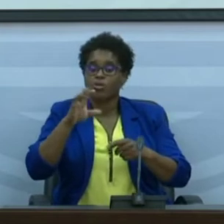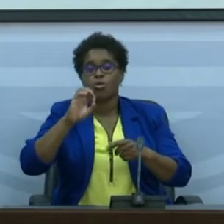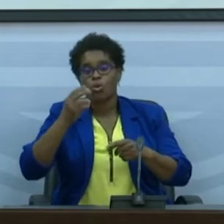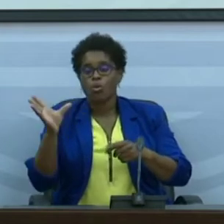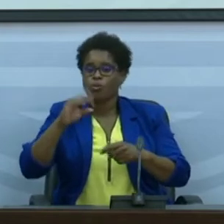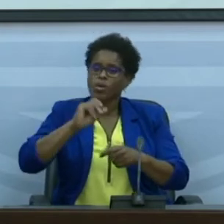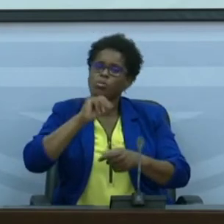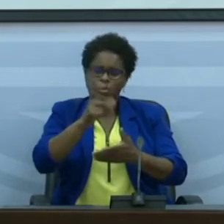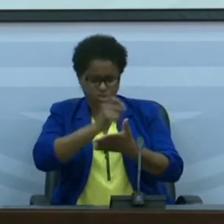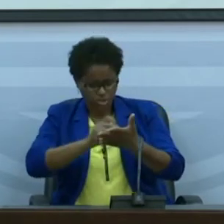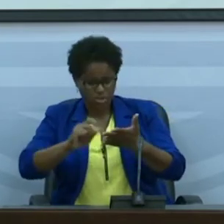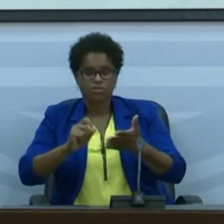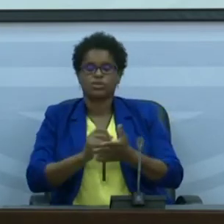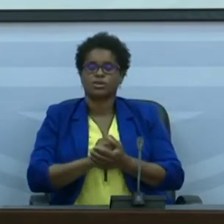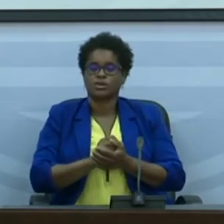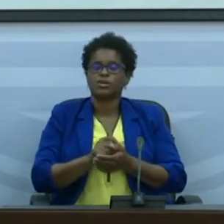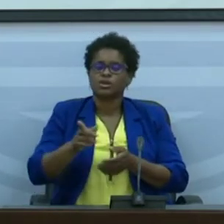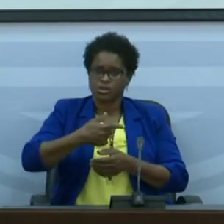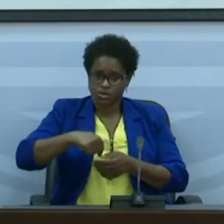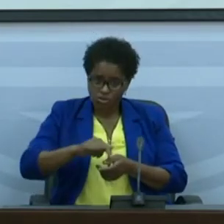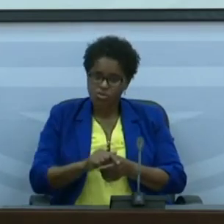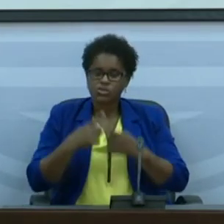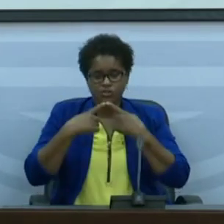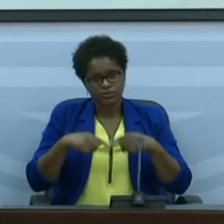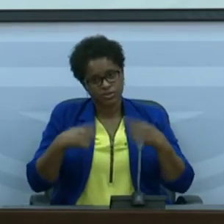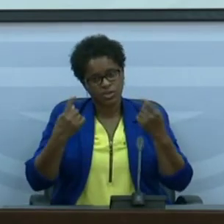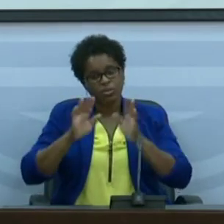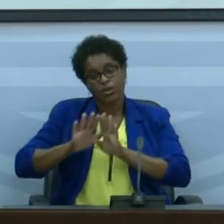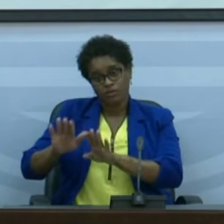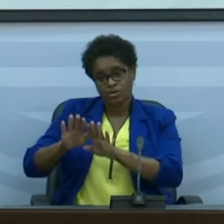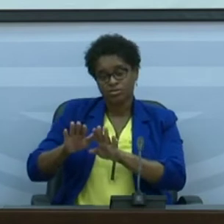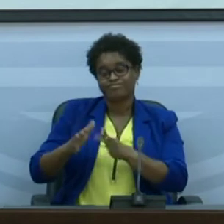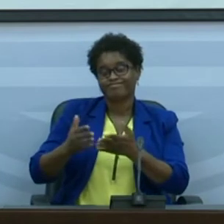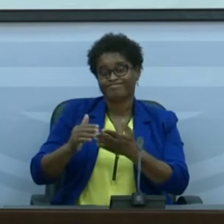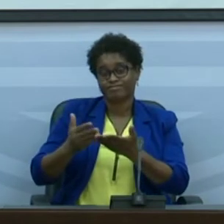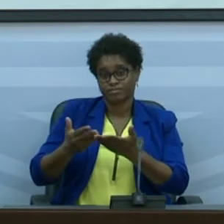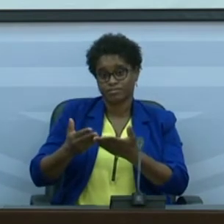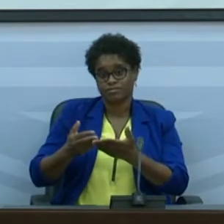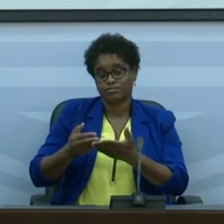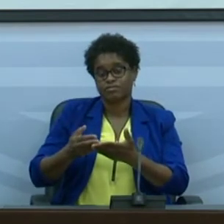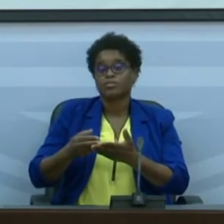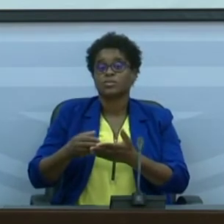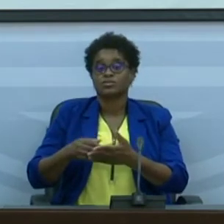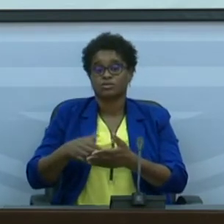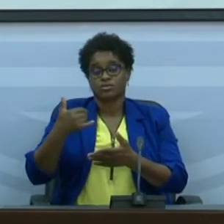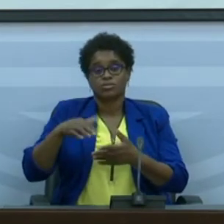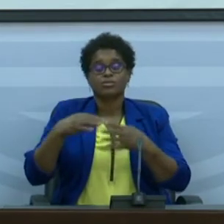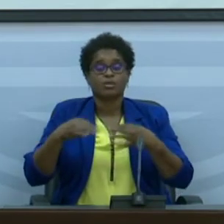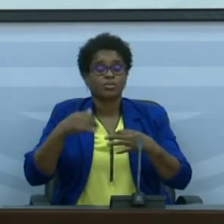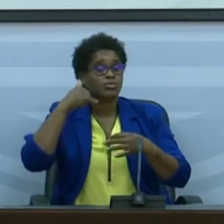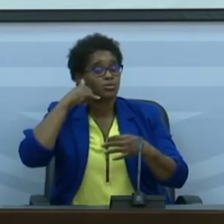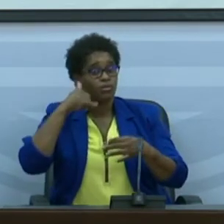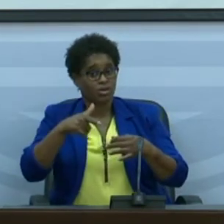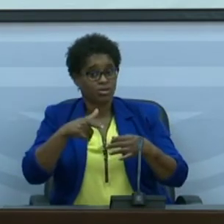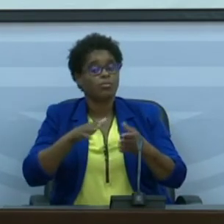mais podem se inscrever nós recomendamos para evitar a sobrecarga da linha telefónica para utilizarem